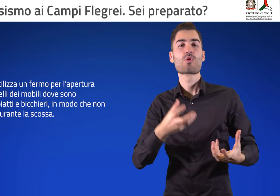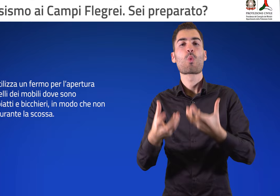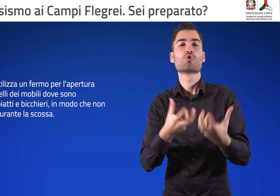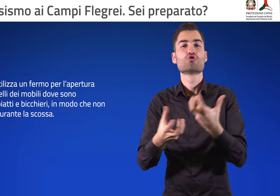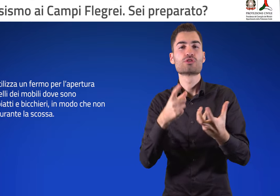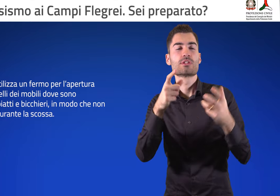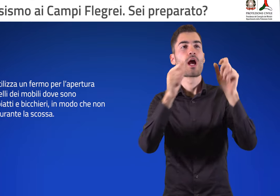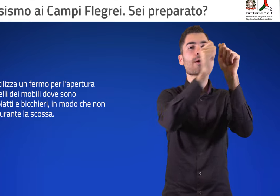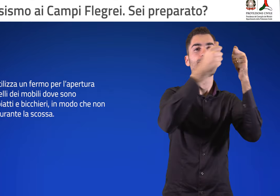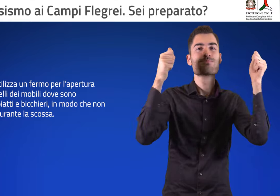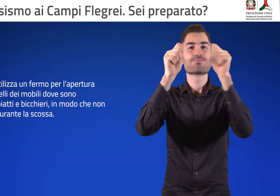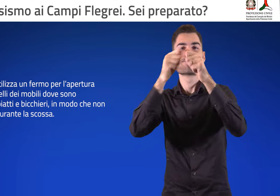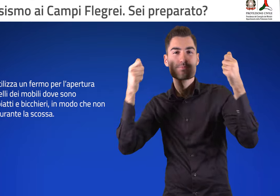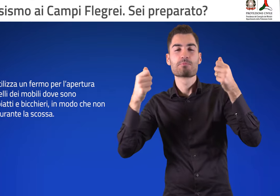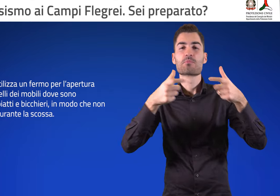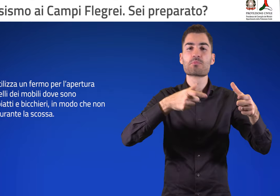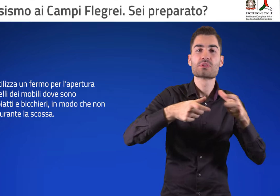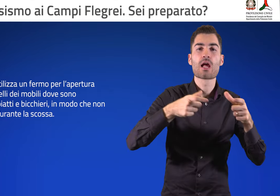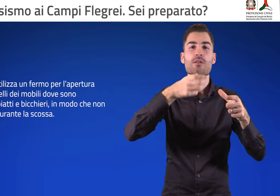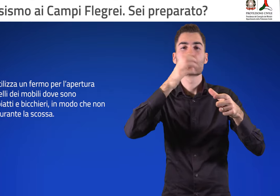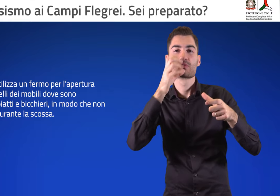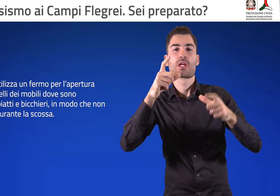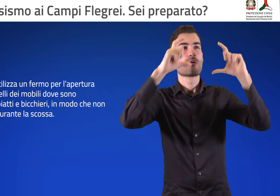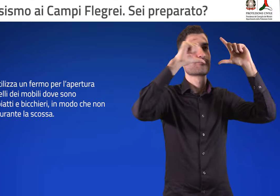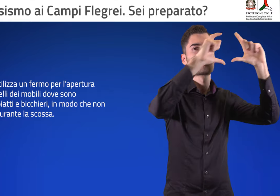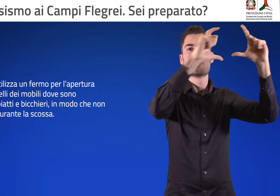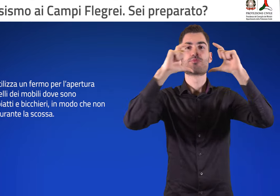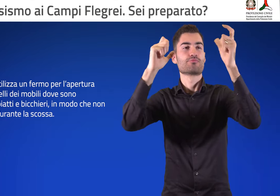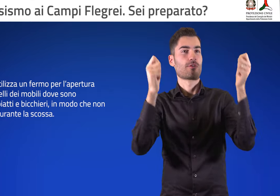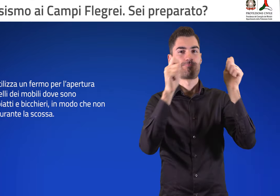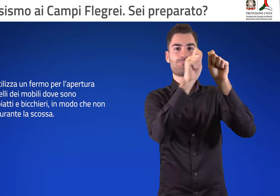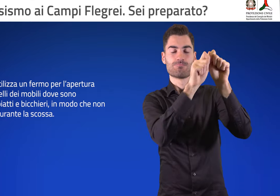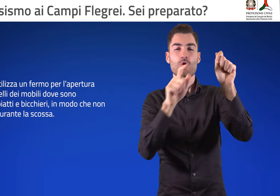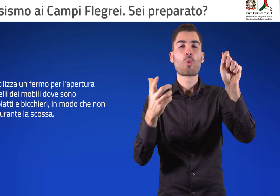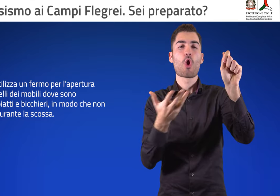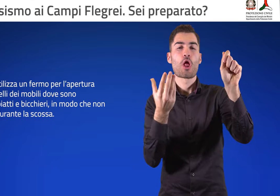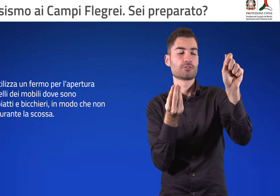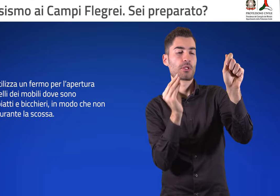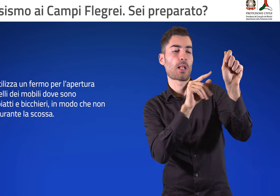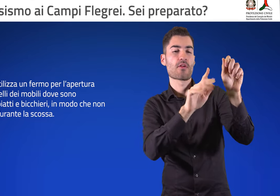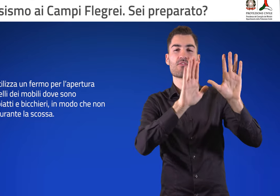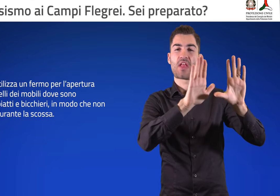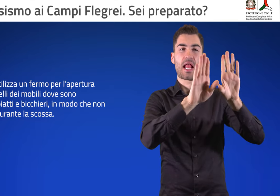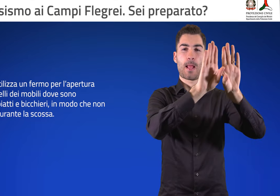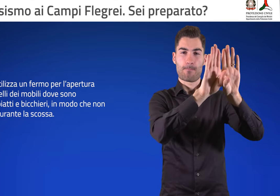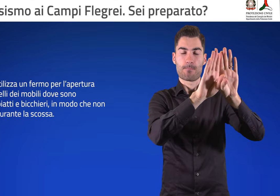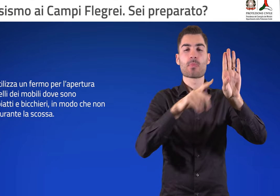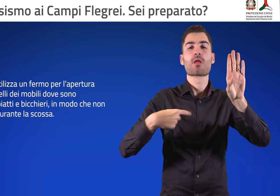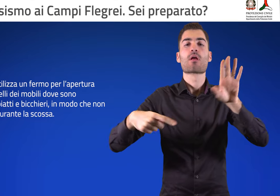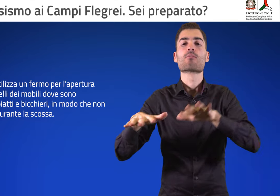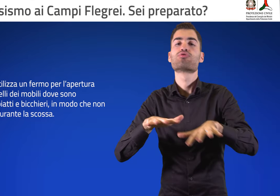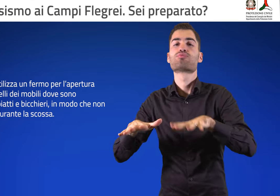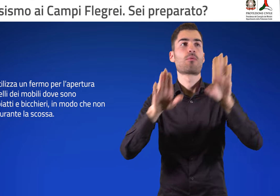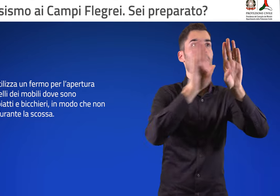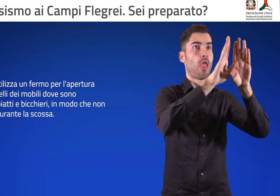In cucina utilizza un fermo per l'apertura degli sportelli dei mobili dove sono contenuti i piatti bicchieri in